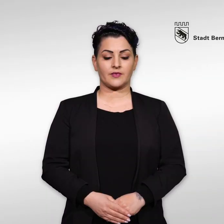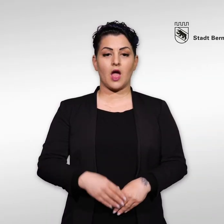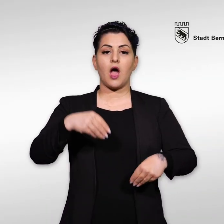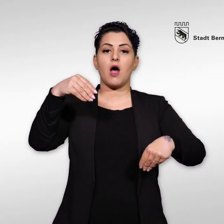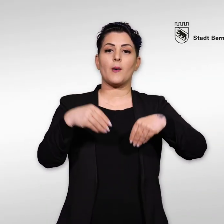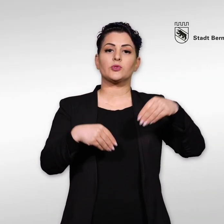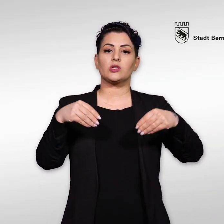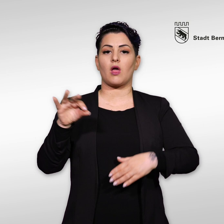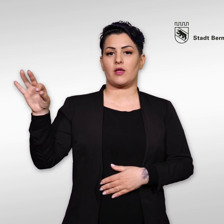Abstimmungsanleitung